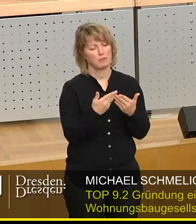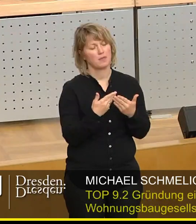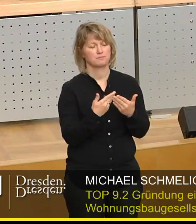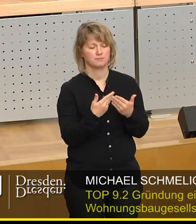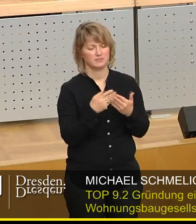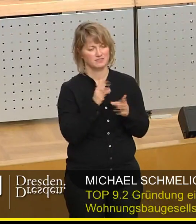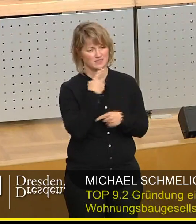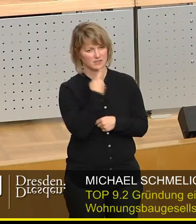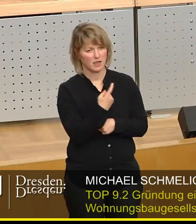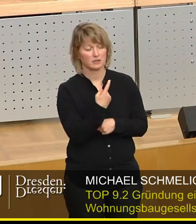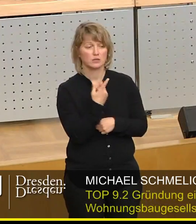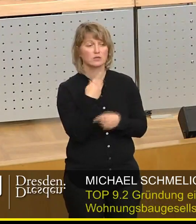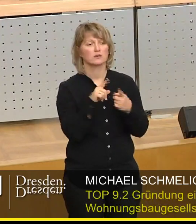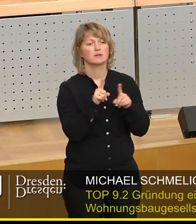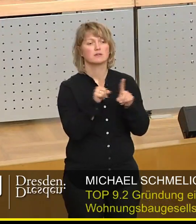von